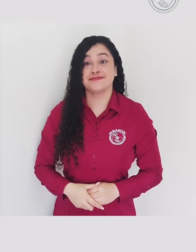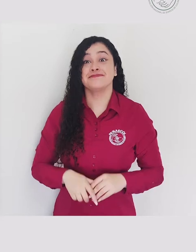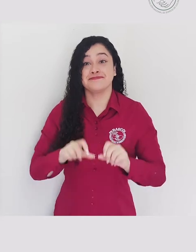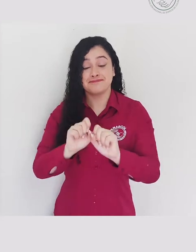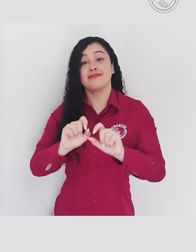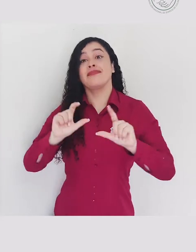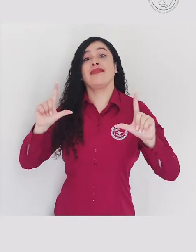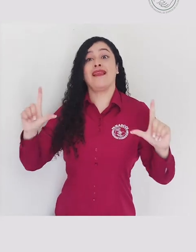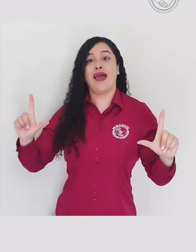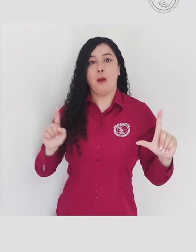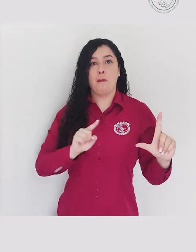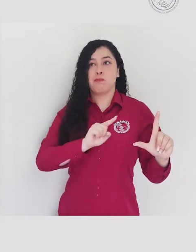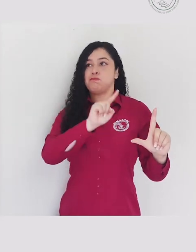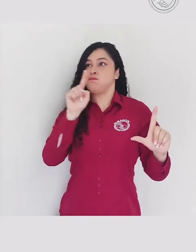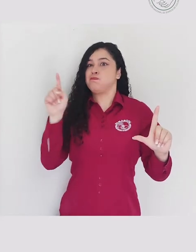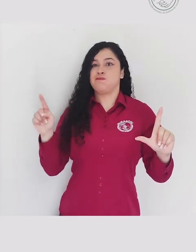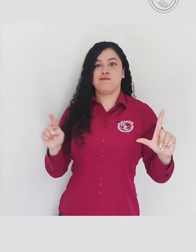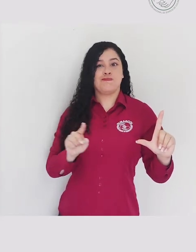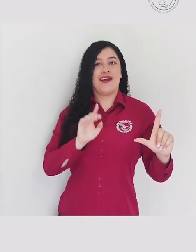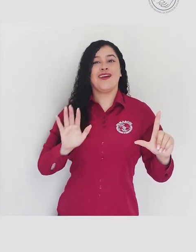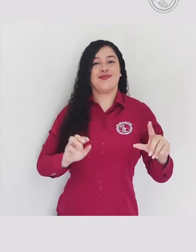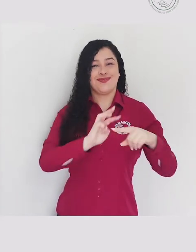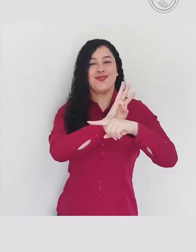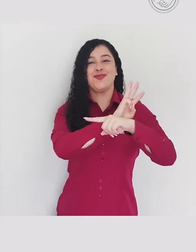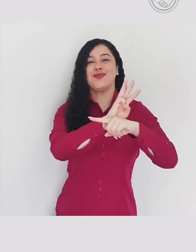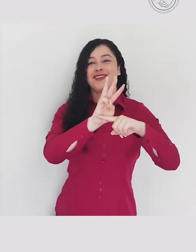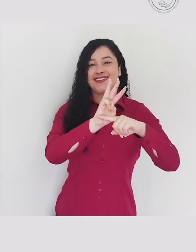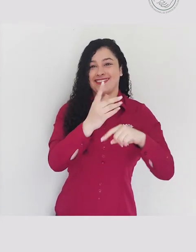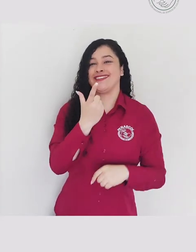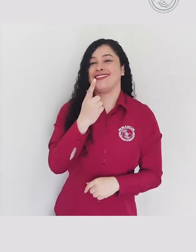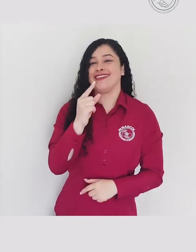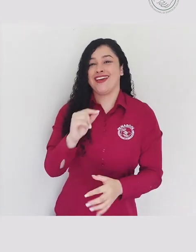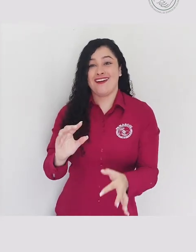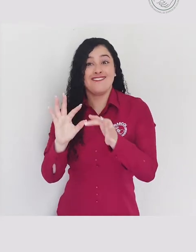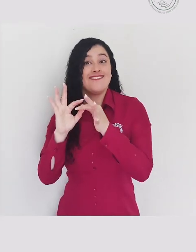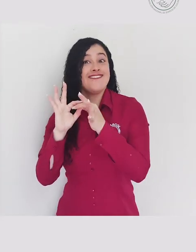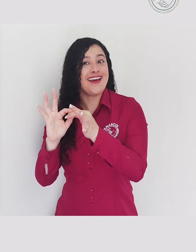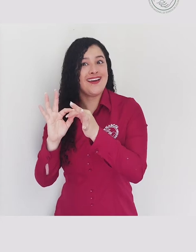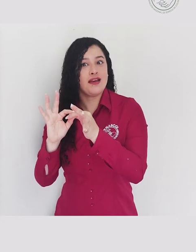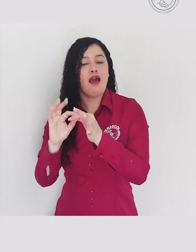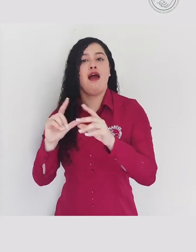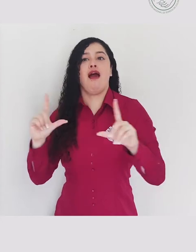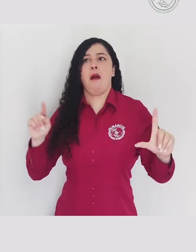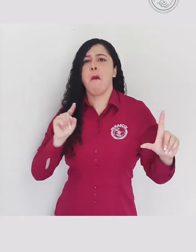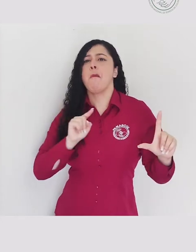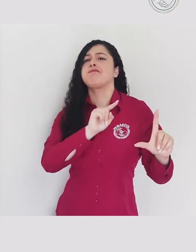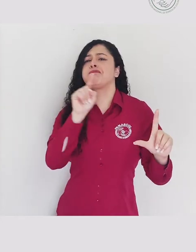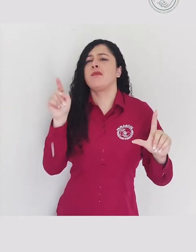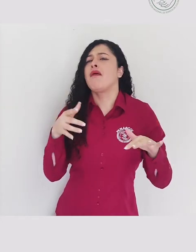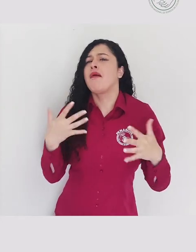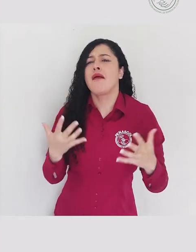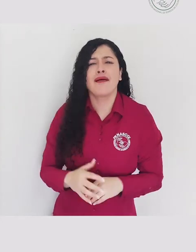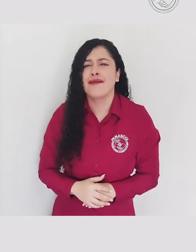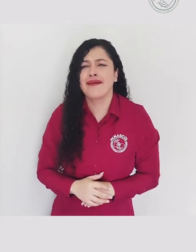Dentro de la web de FENASCOL Digital encontrarás contenidos relacionados a Noticeñales.